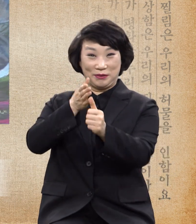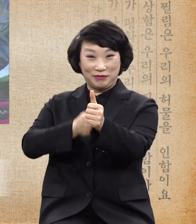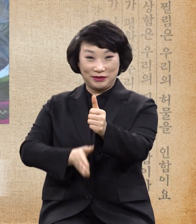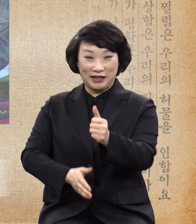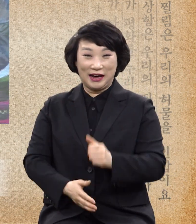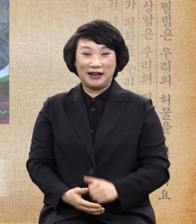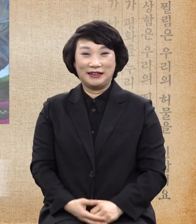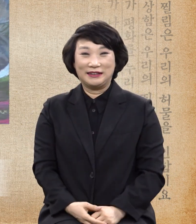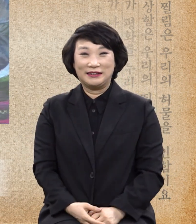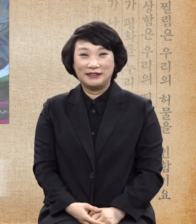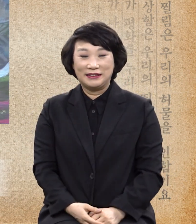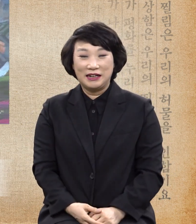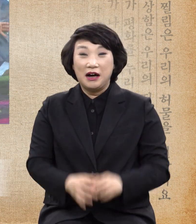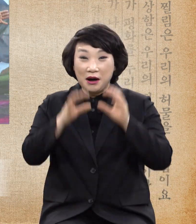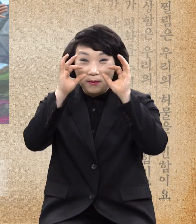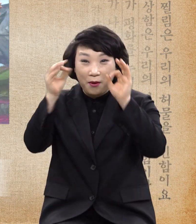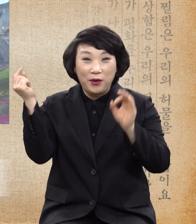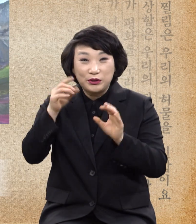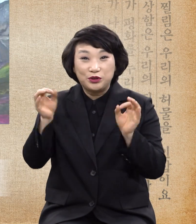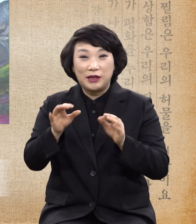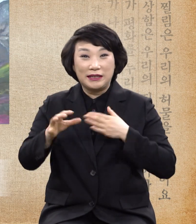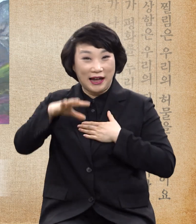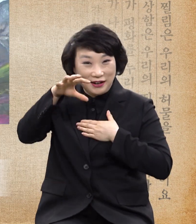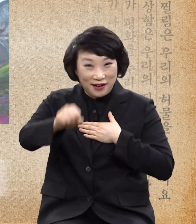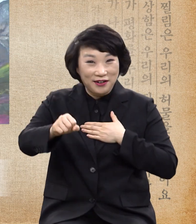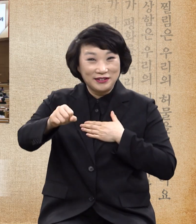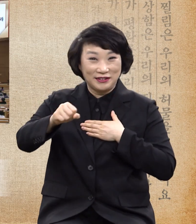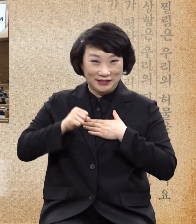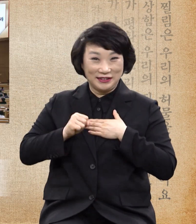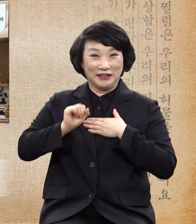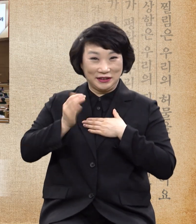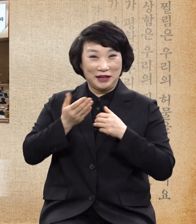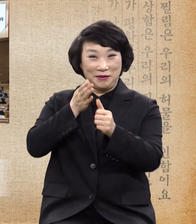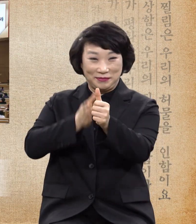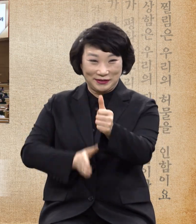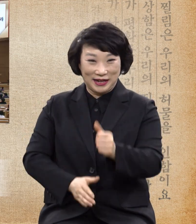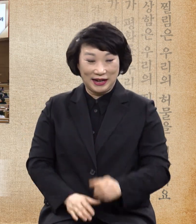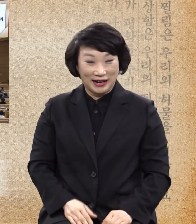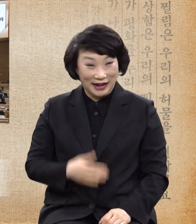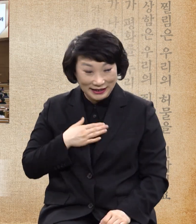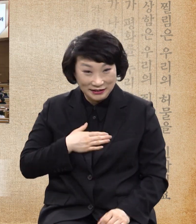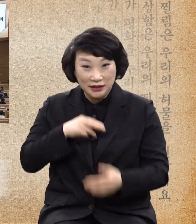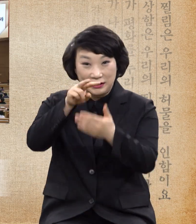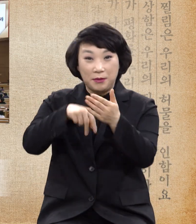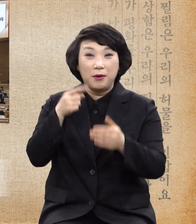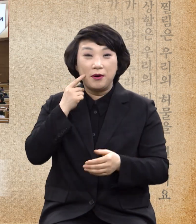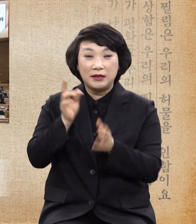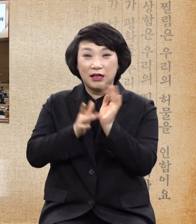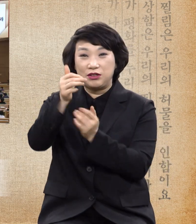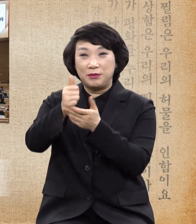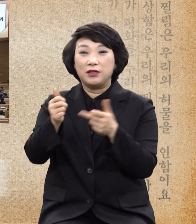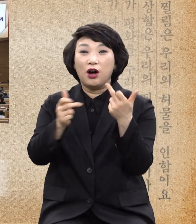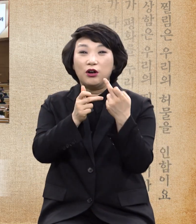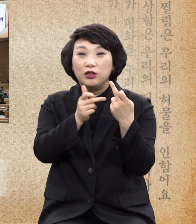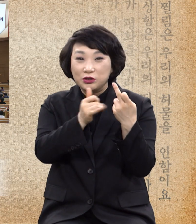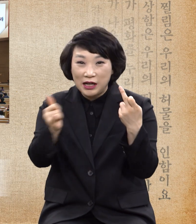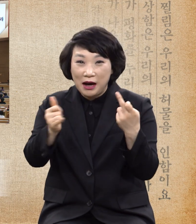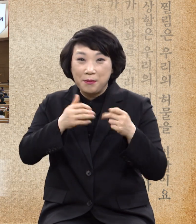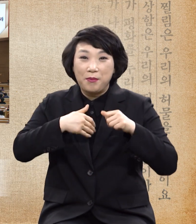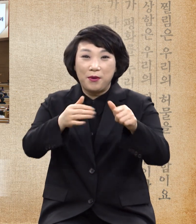듣는 순간에 내 것이 되기를 원합니다 읽고 예수께서 이 열두를 내어 보내시며 명하여